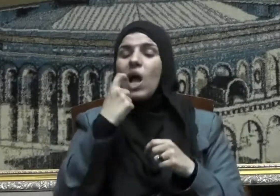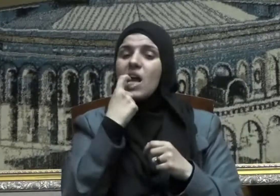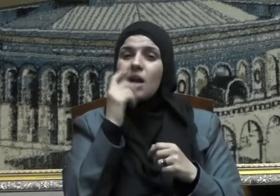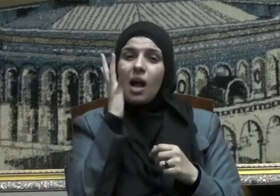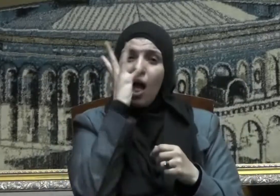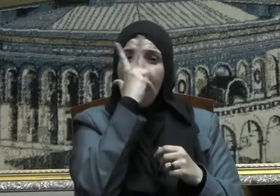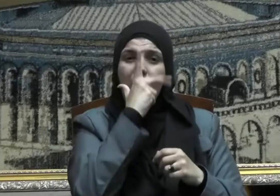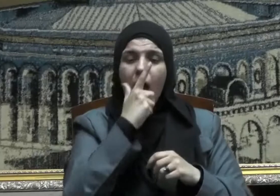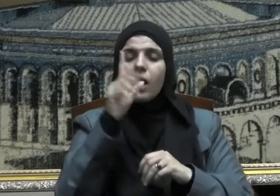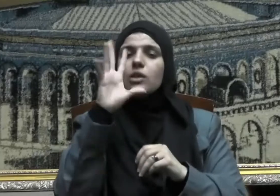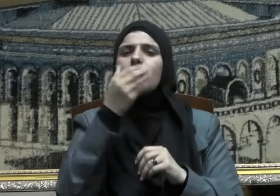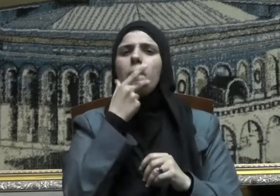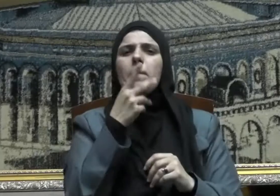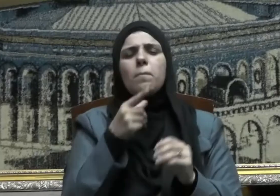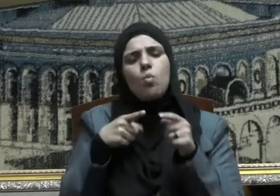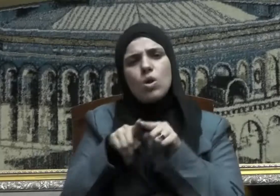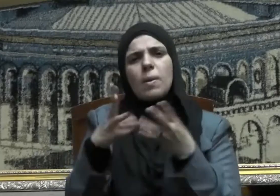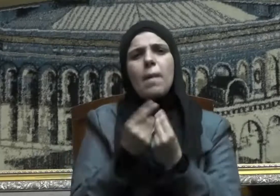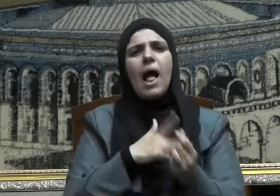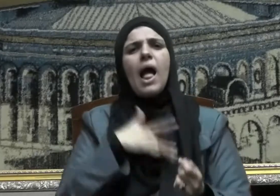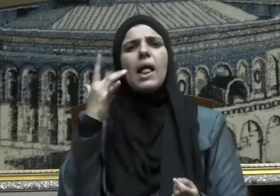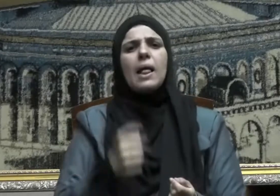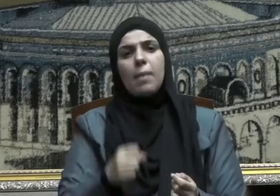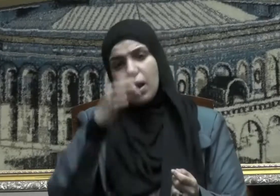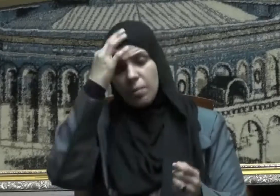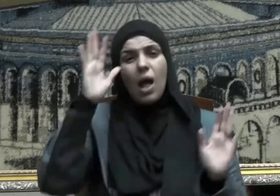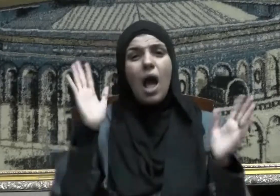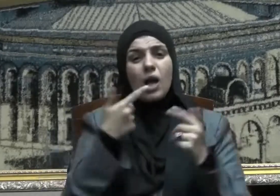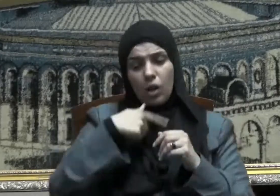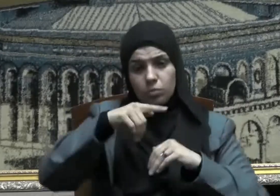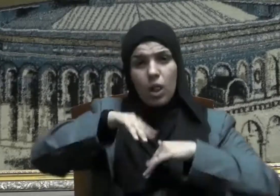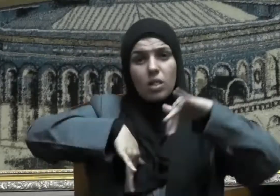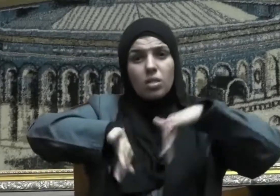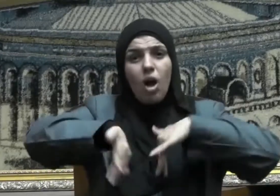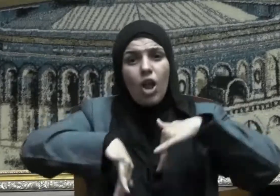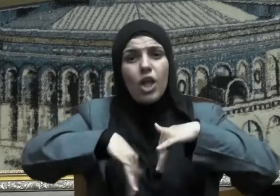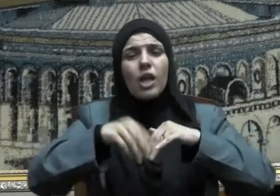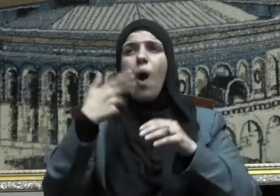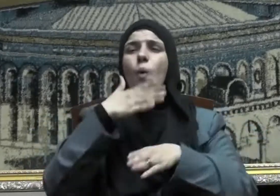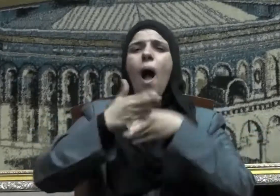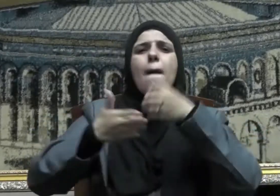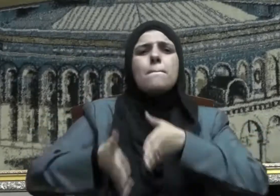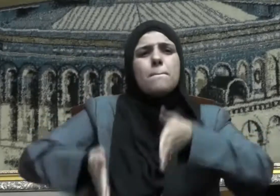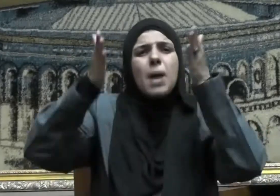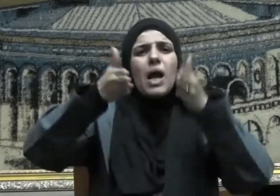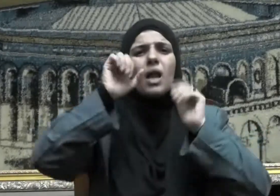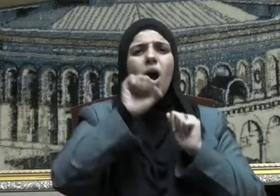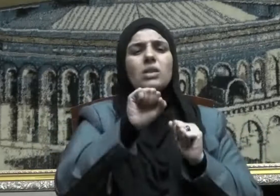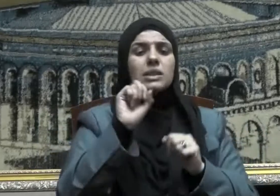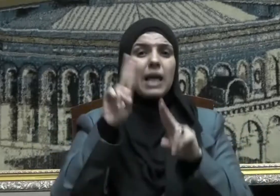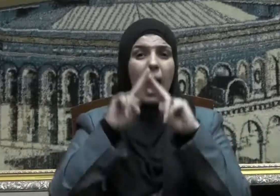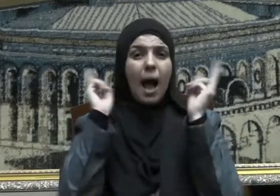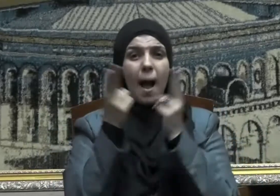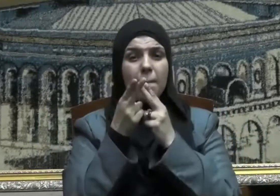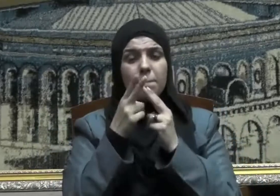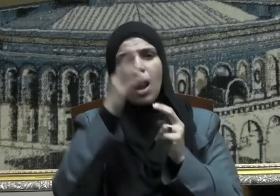والحياء شعبة من الإيمان فينبغي لمن يستخدم الطريق أو المنشآت العامة